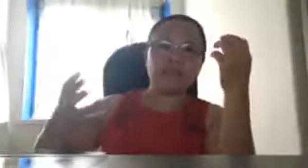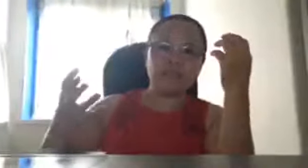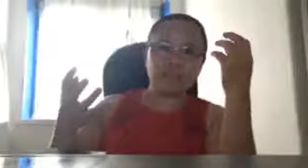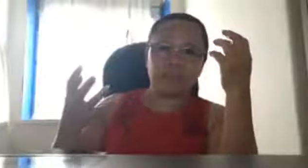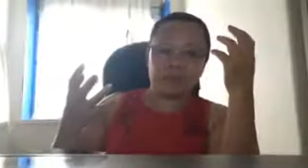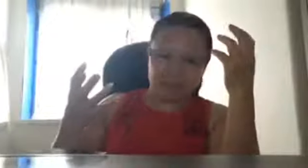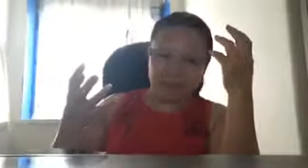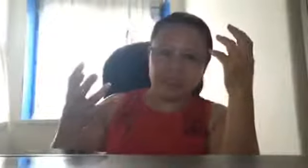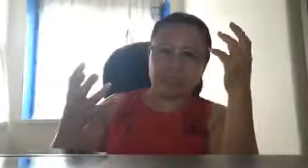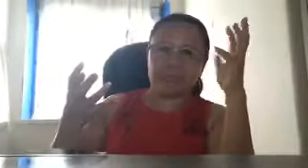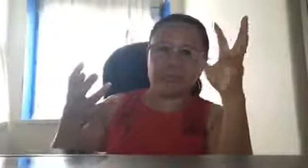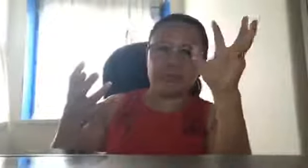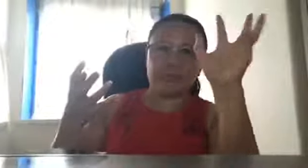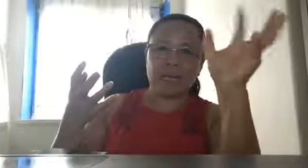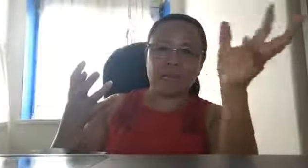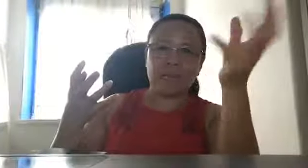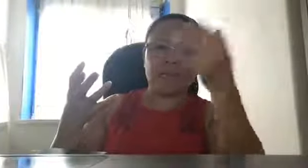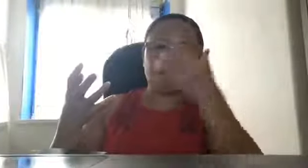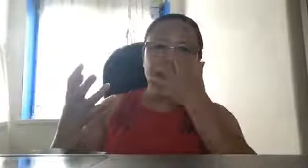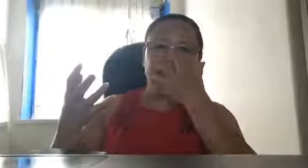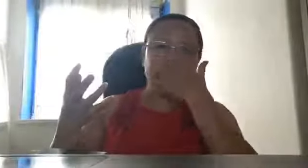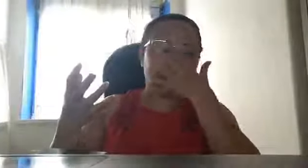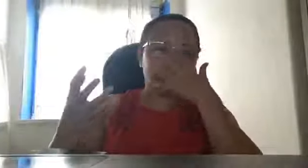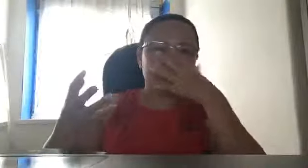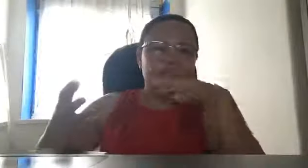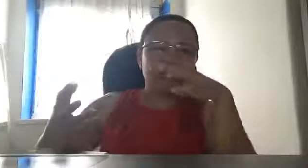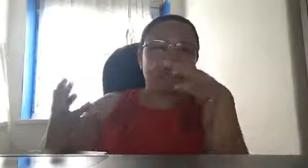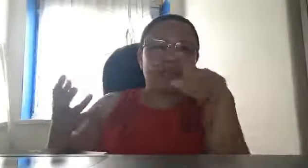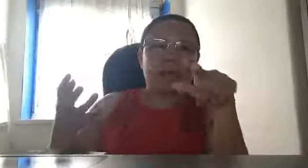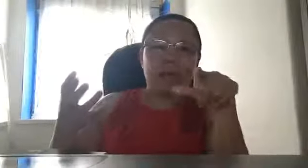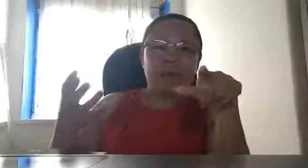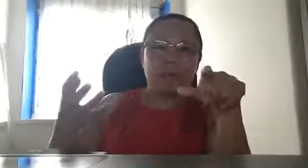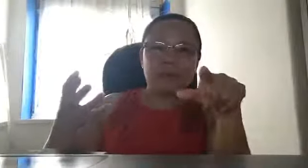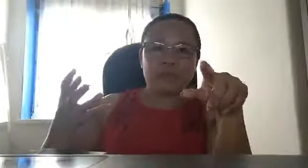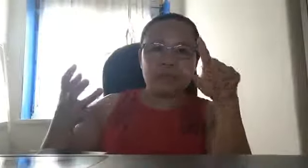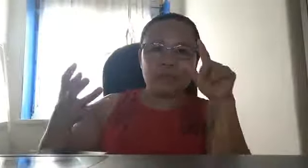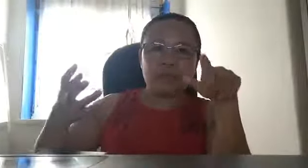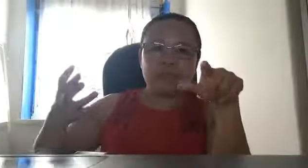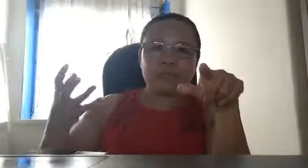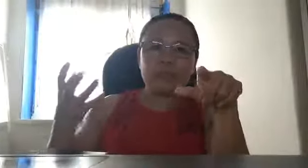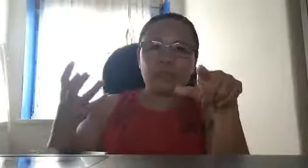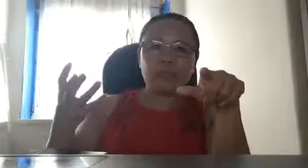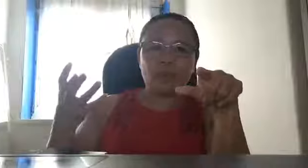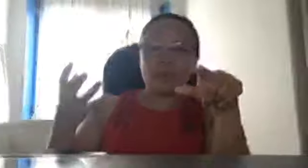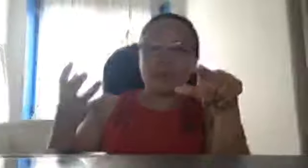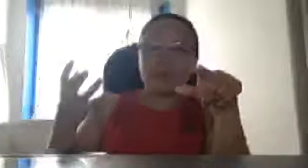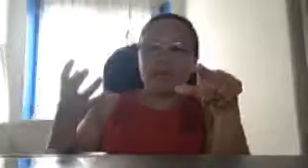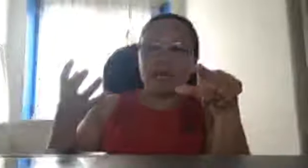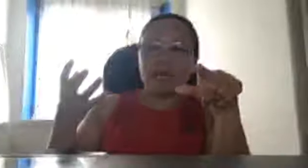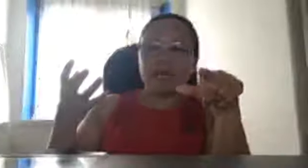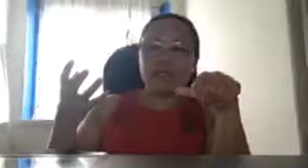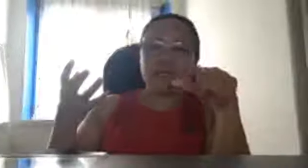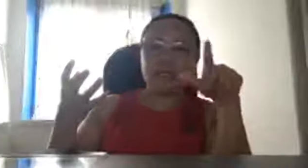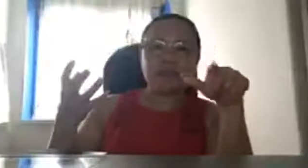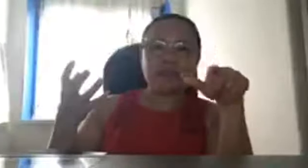speaking language tapos malaking bansa sila tapos itong bansang to sila yung